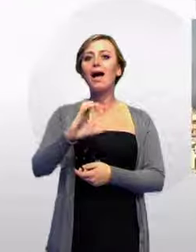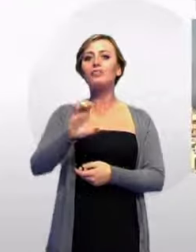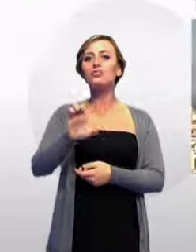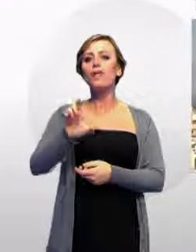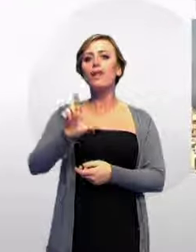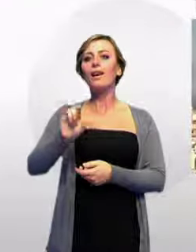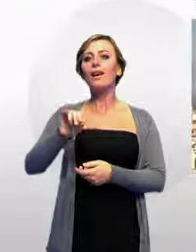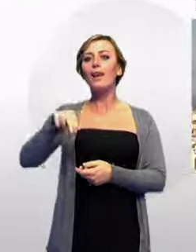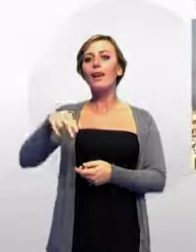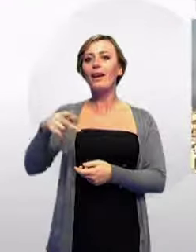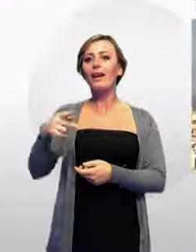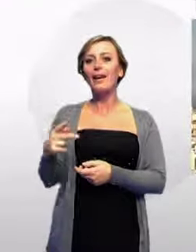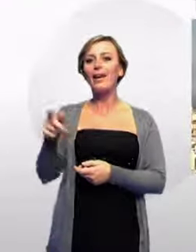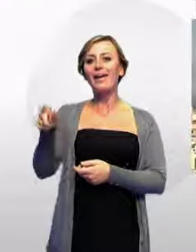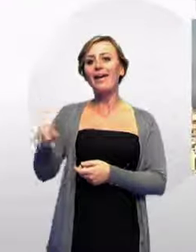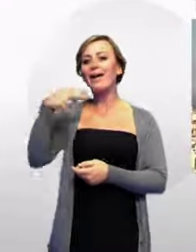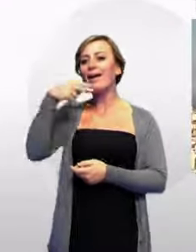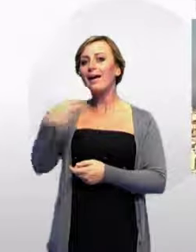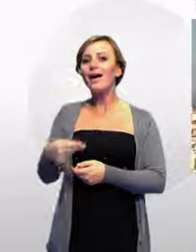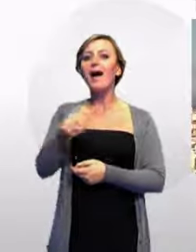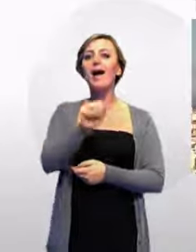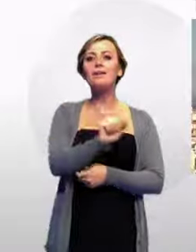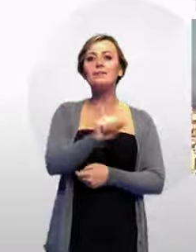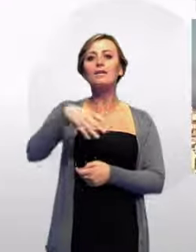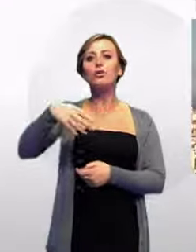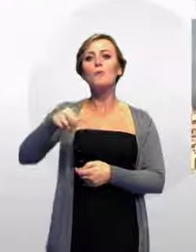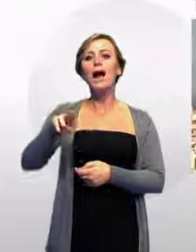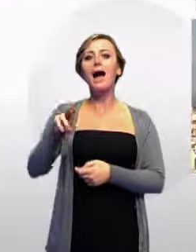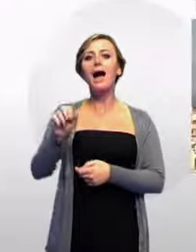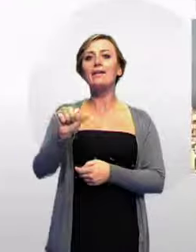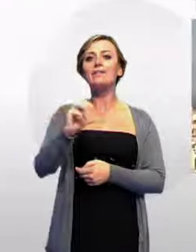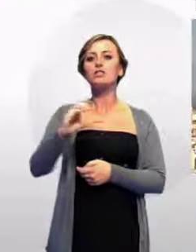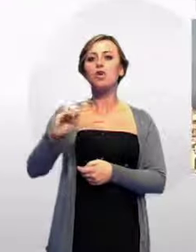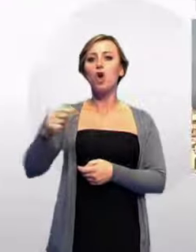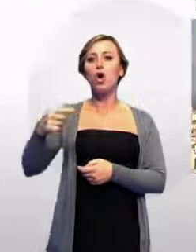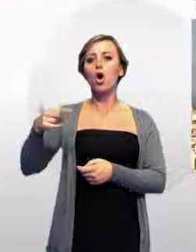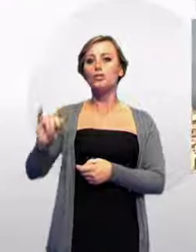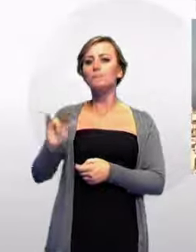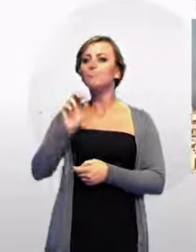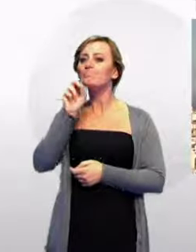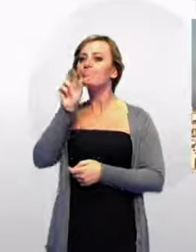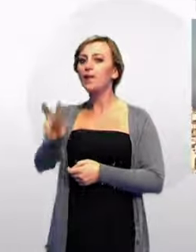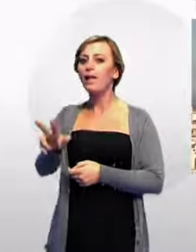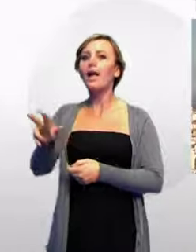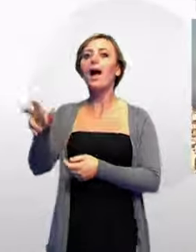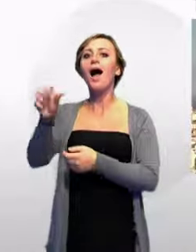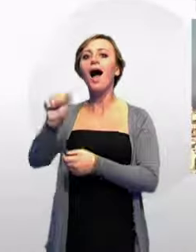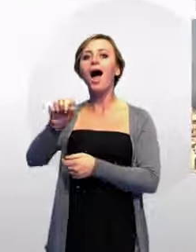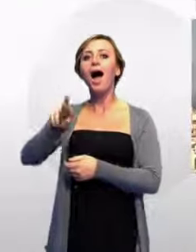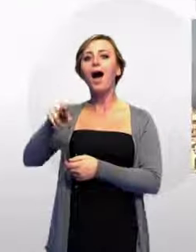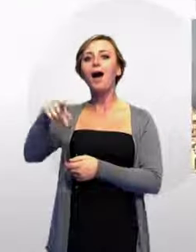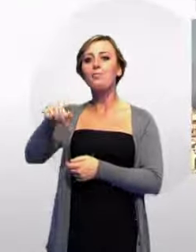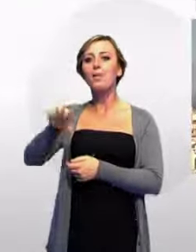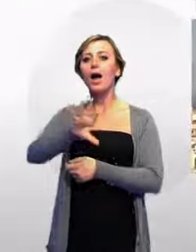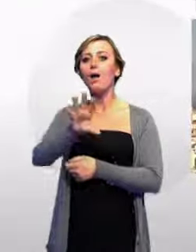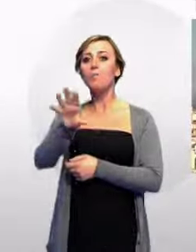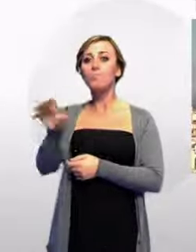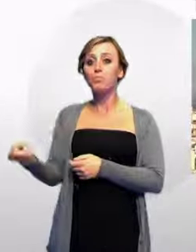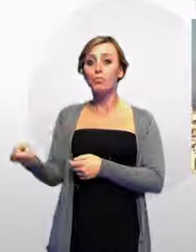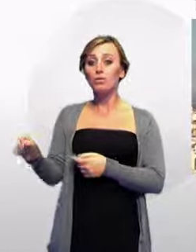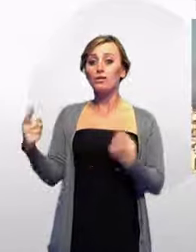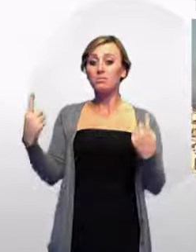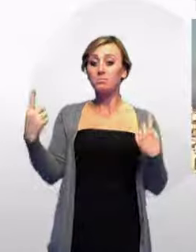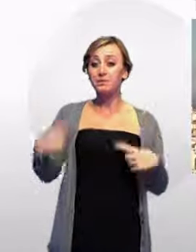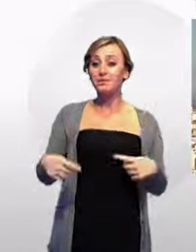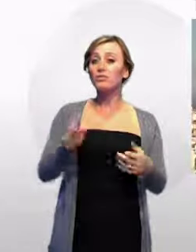Puglia. Si tratta, aggiunge Marescotti, di valori ben oltre i limiti di legge, registrati con l'analizzatore